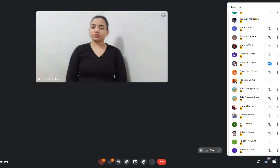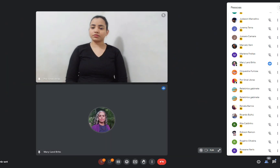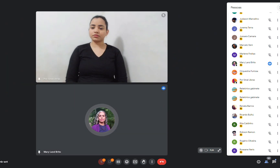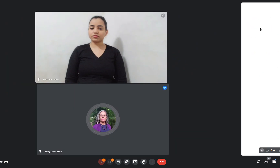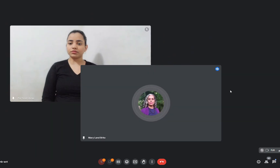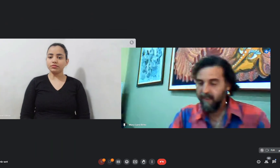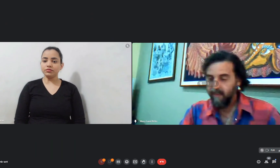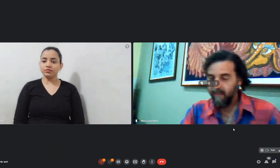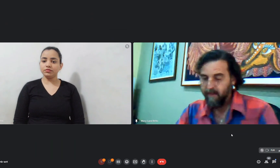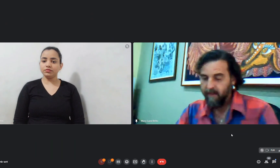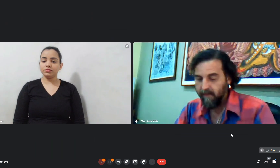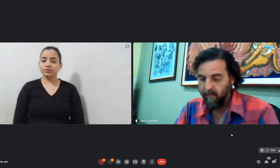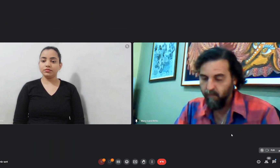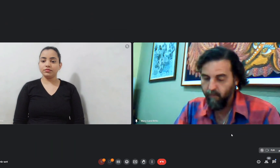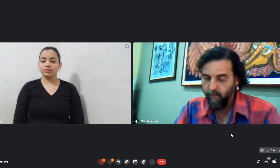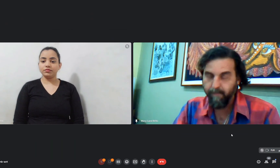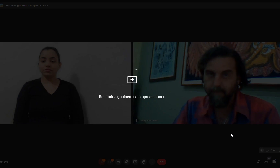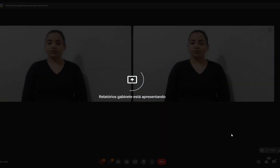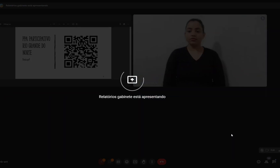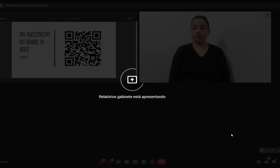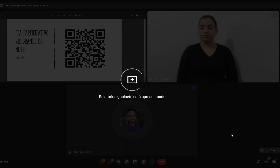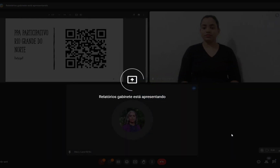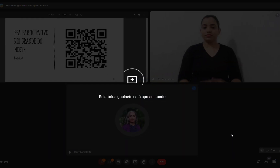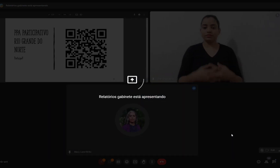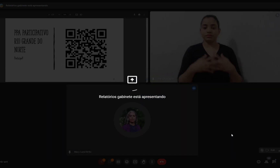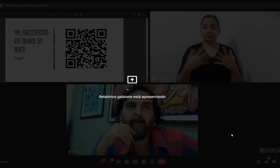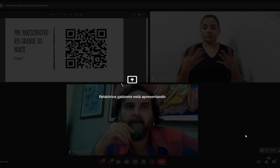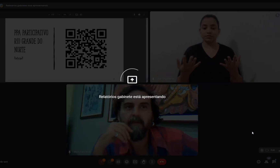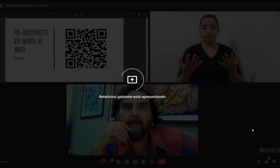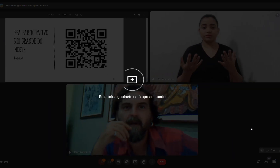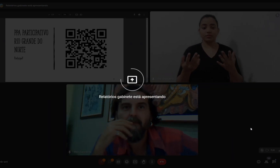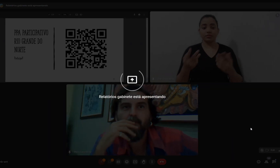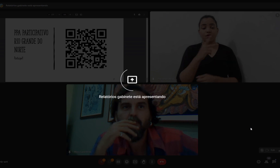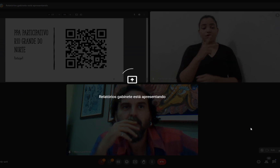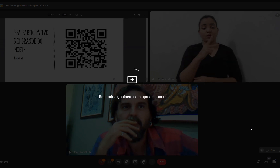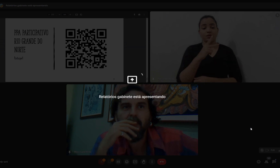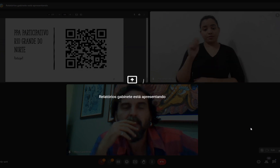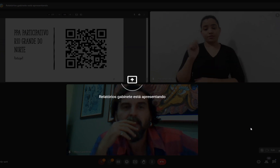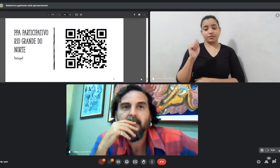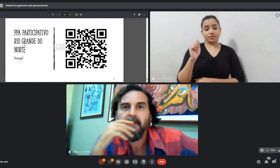É isso aí, gente. plano plurianual...